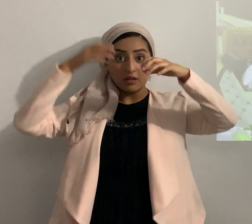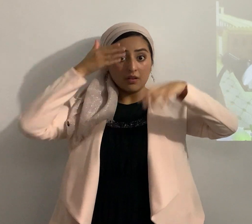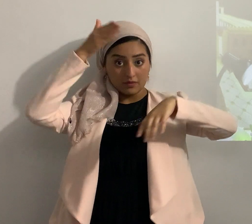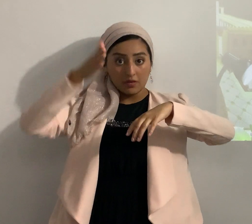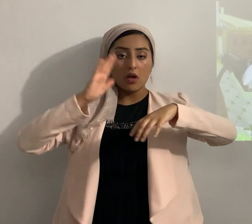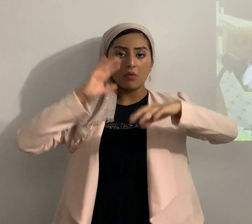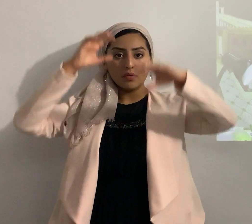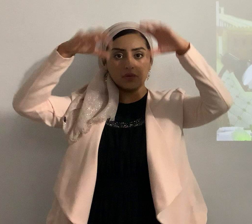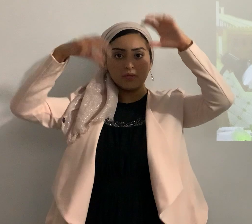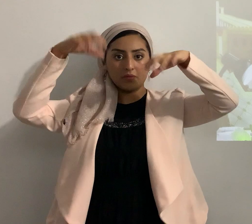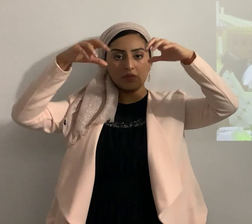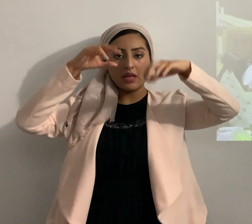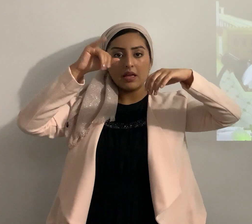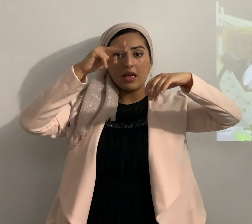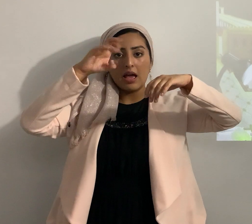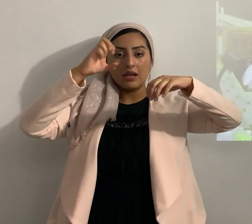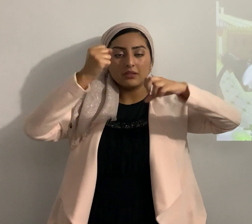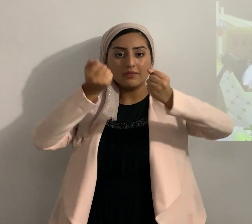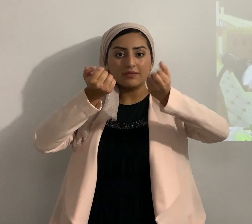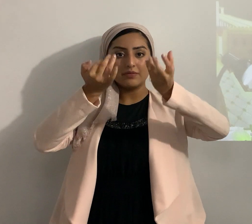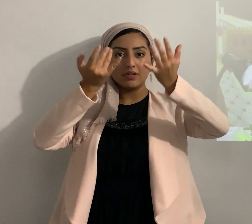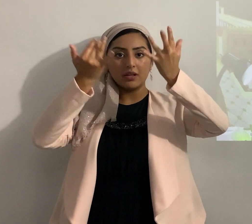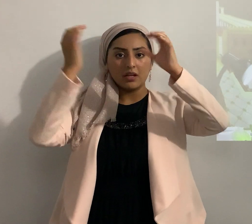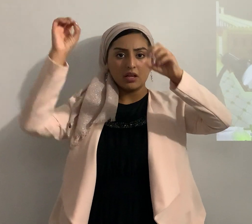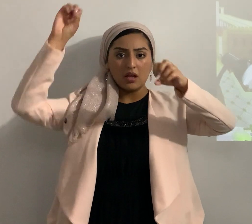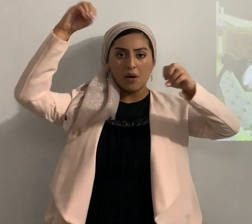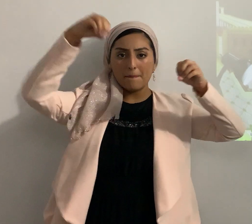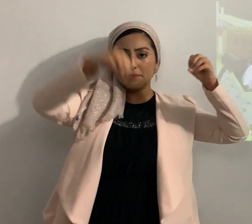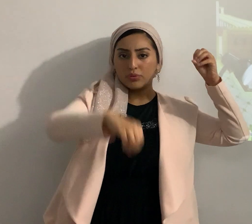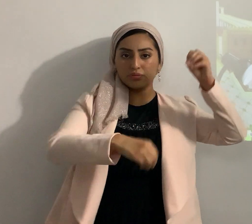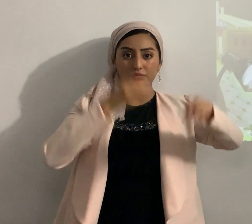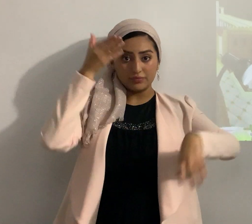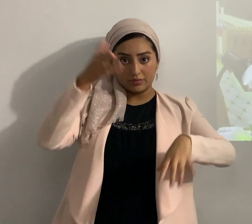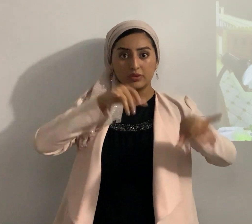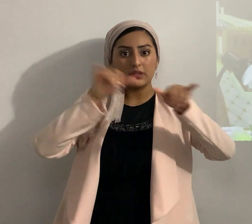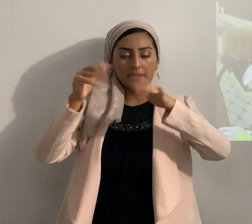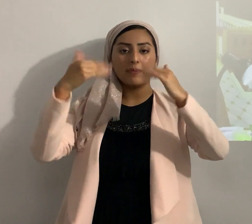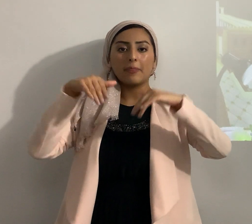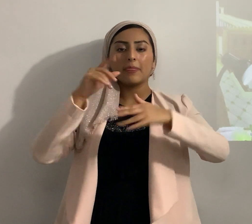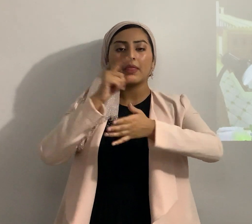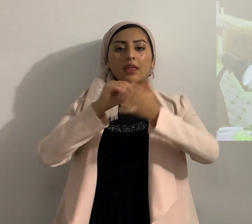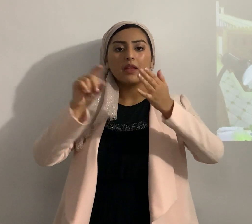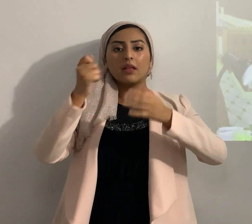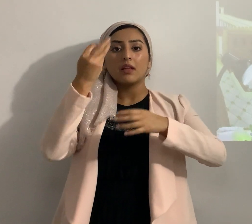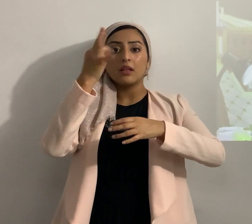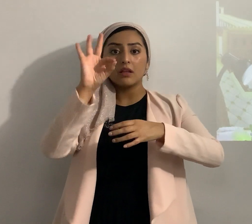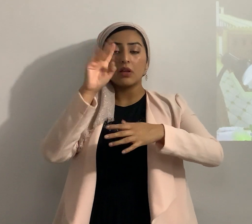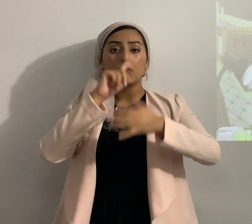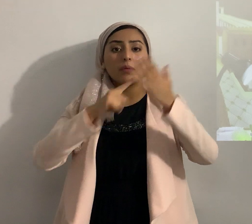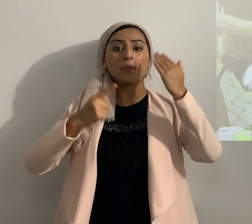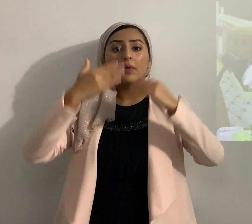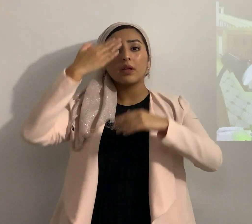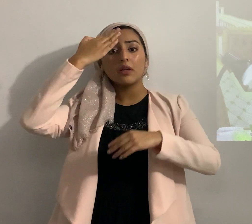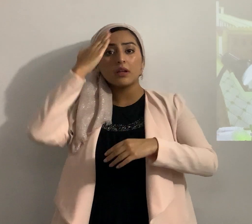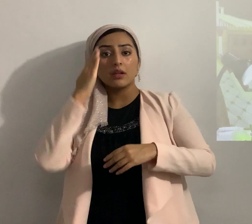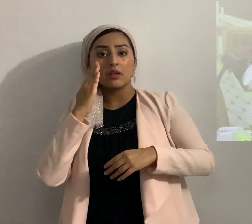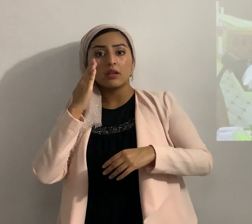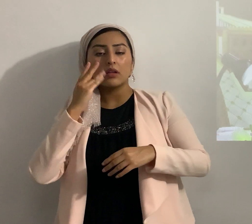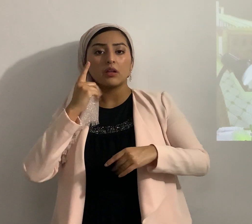como en Sodoma y Gomorra que llovió luego dice el 19 porque lo que el ojín perdón porque lo